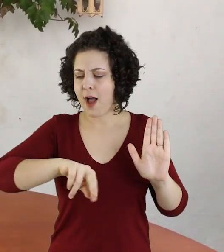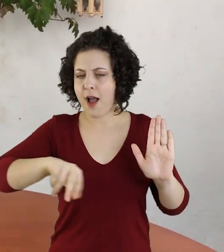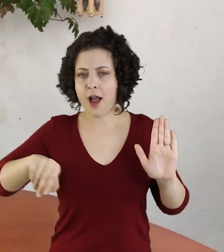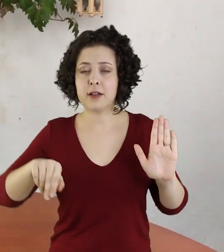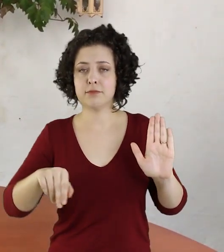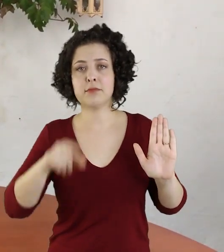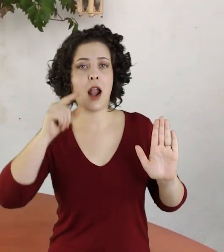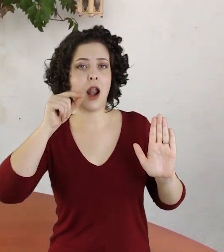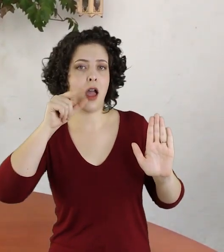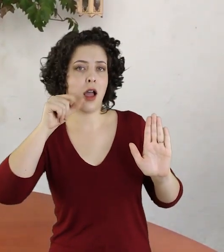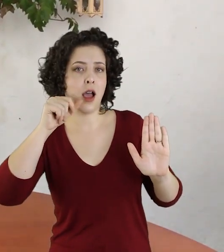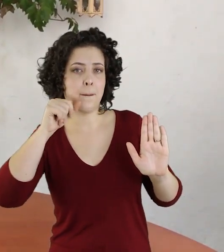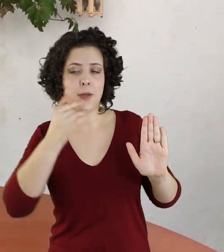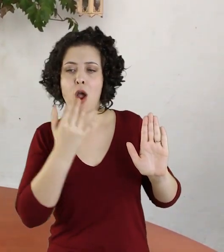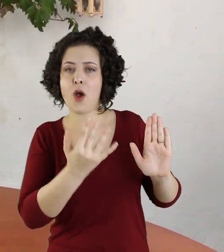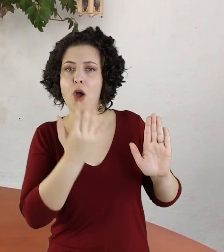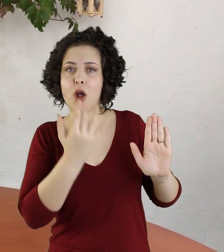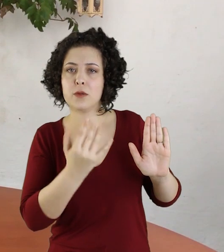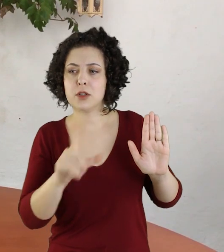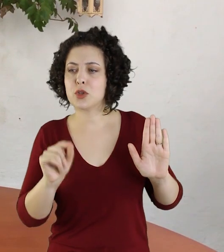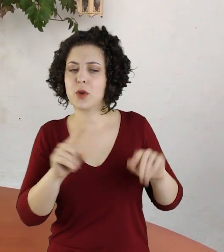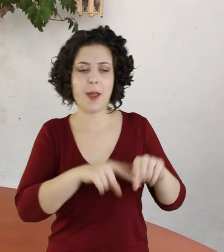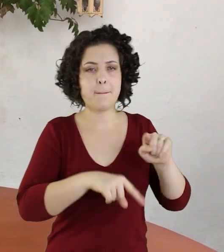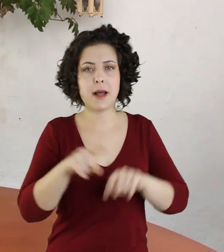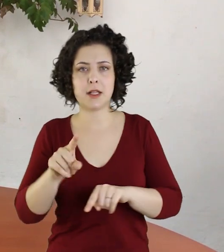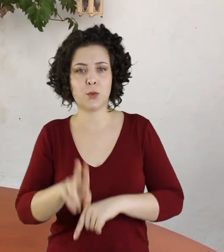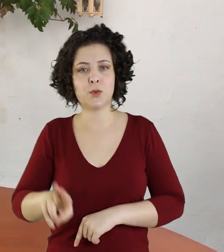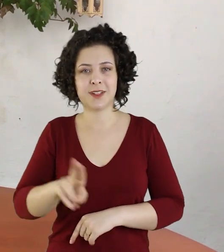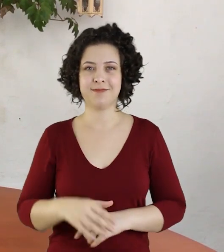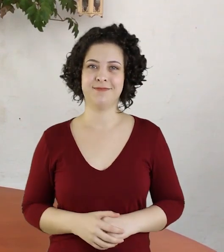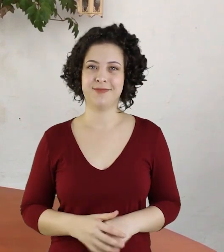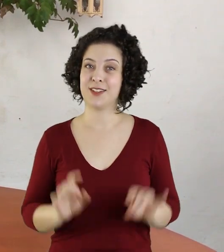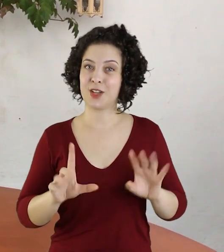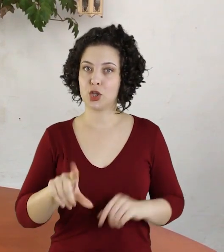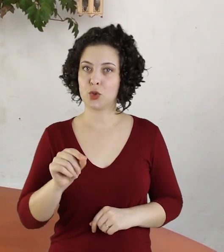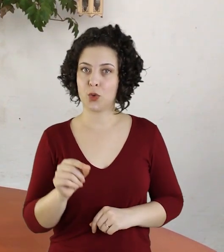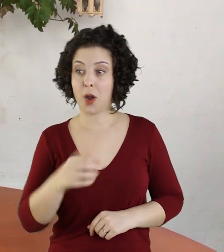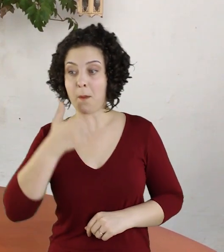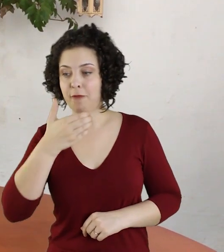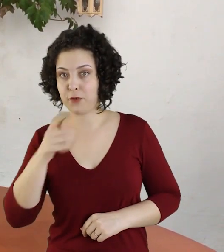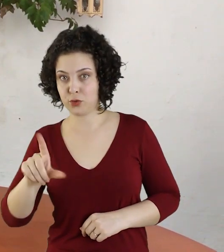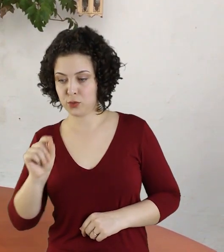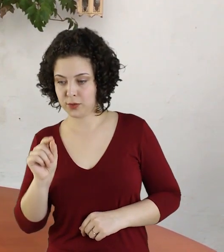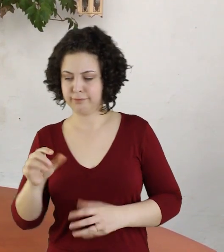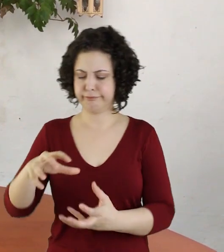Aqui a gente usou lápis de cor. Vocês podem escolher qual material usar. Então é isso. Escolham uma fruta,